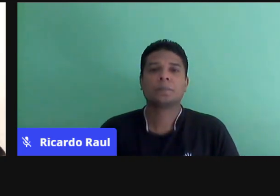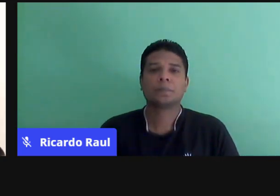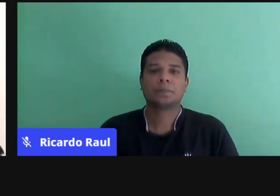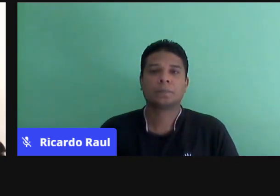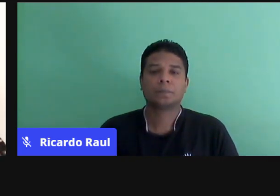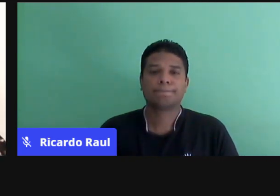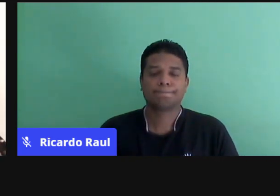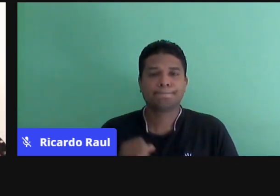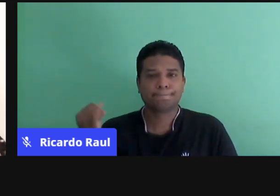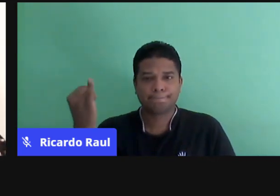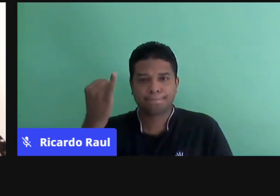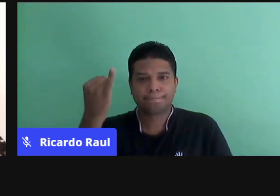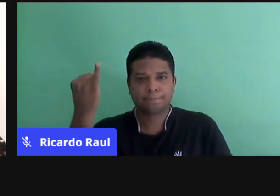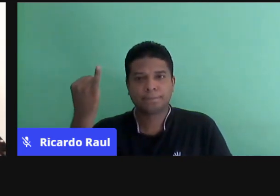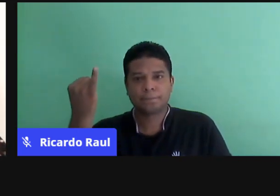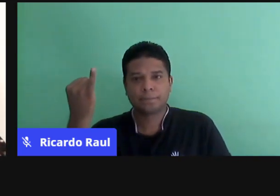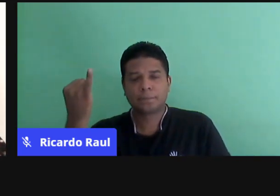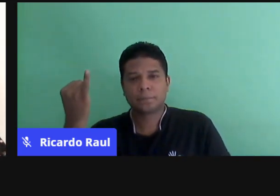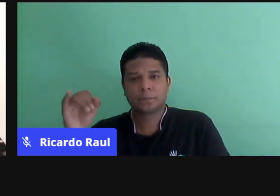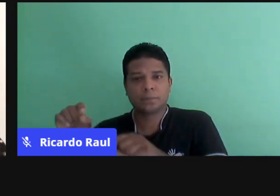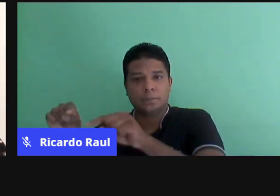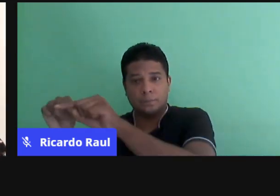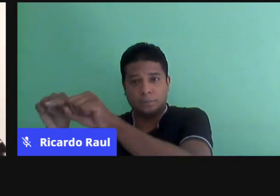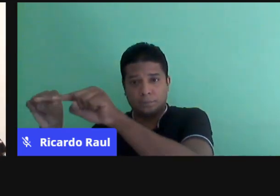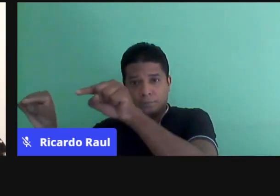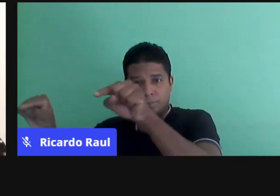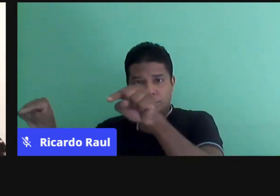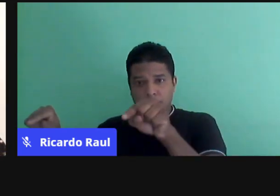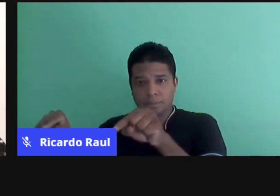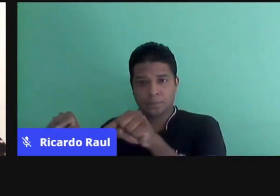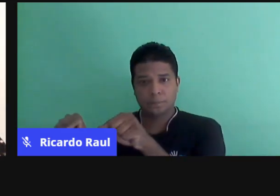imprescindível que nesse espaço de sala de aula,